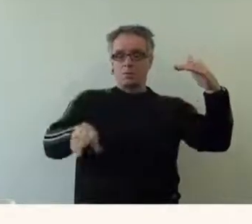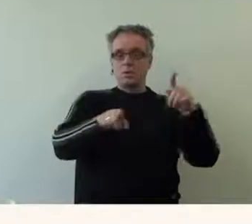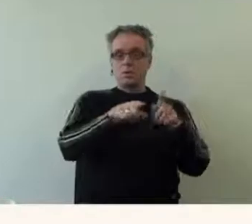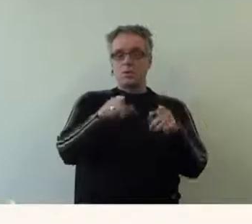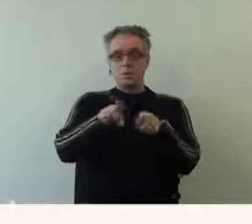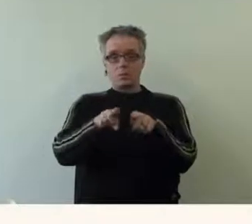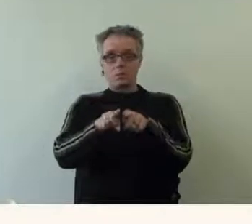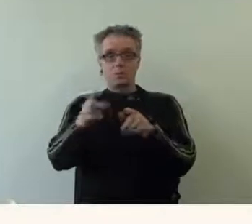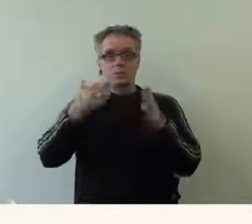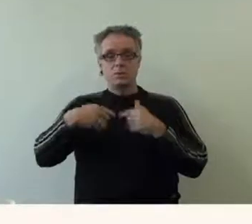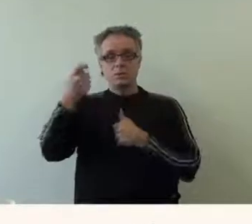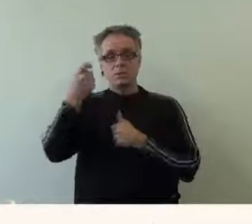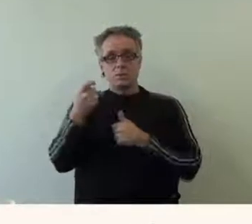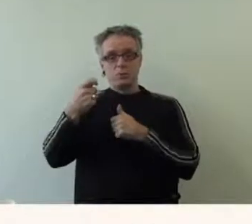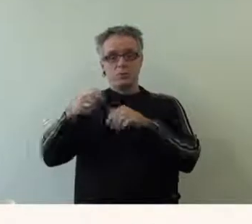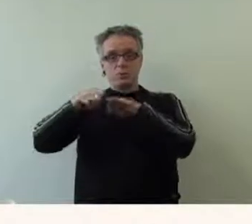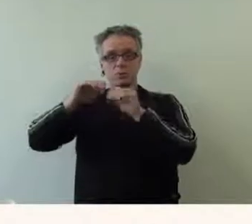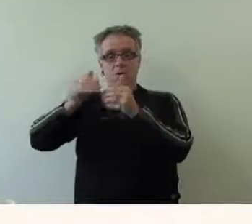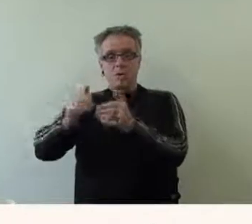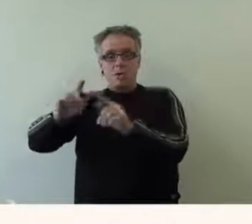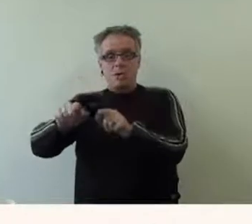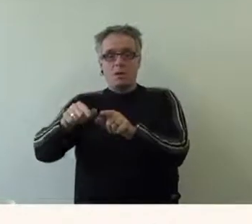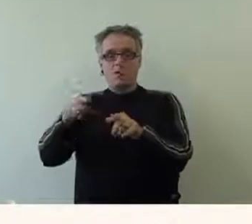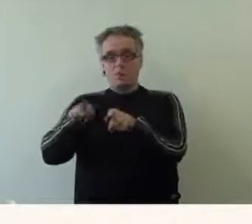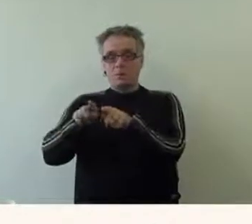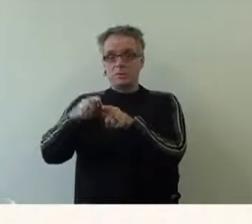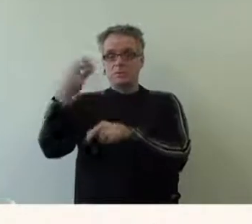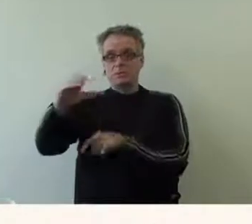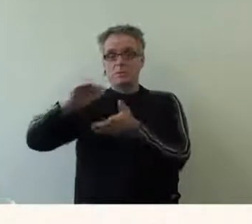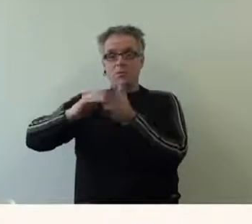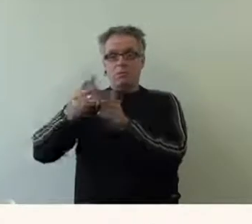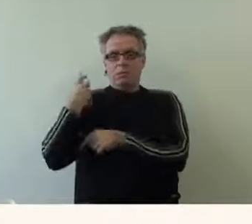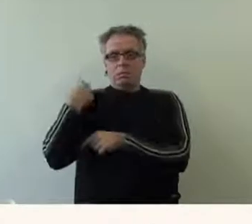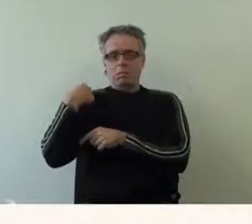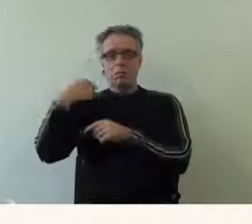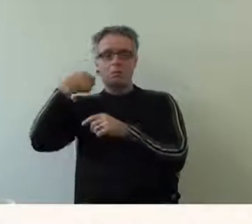Andistar et à 100 m de la gare routière et de la gare SNCF.